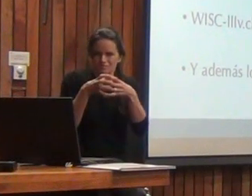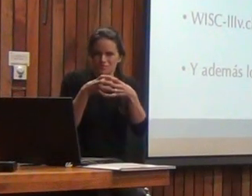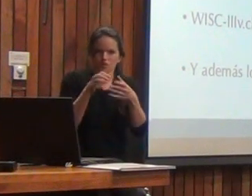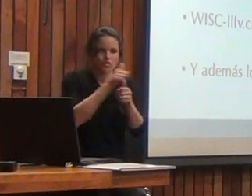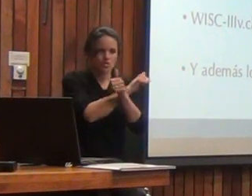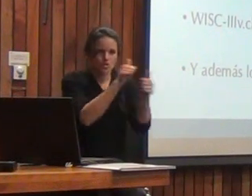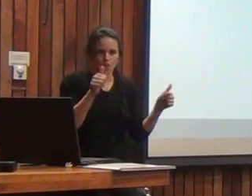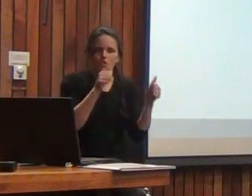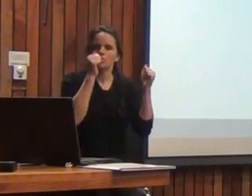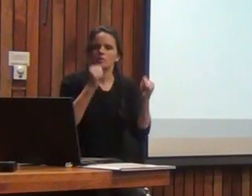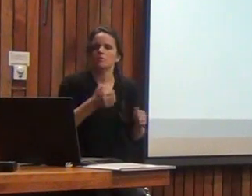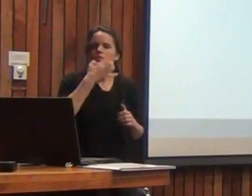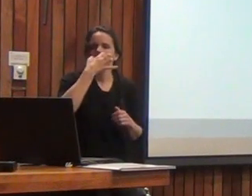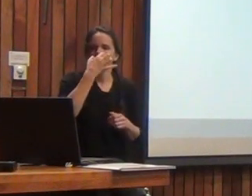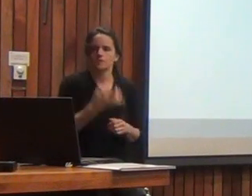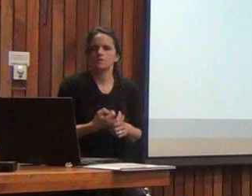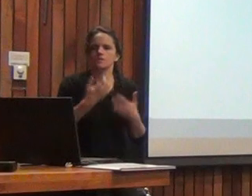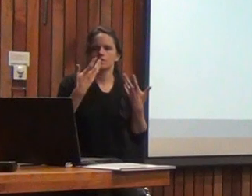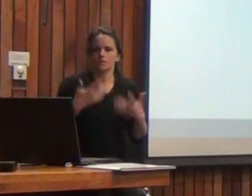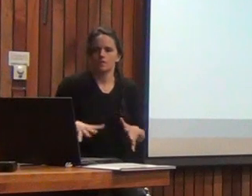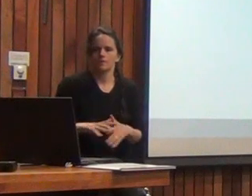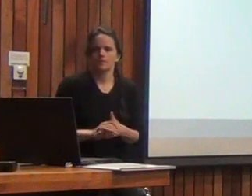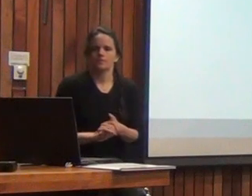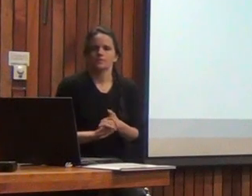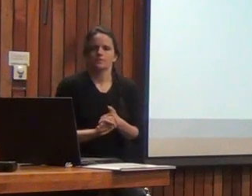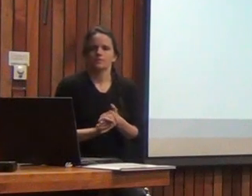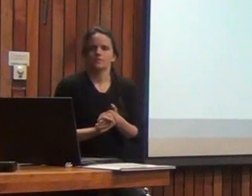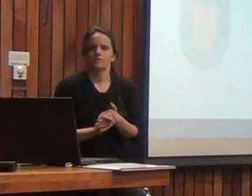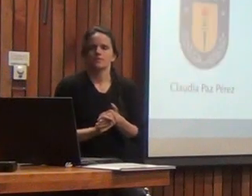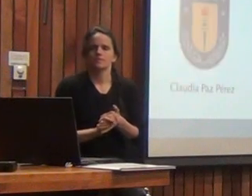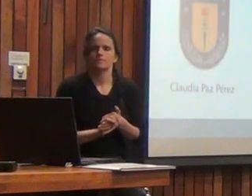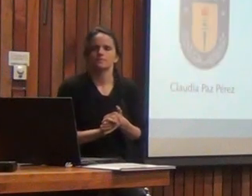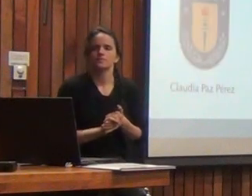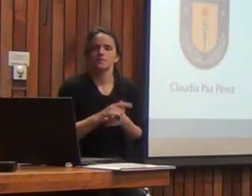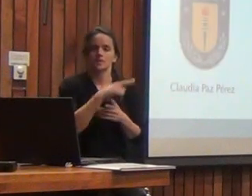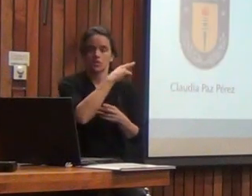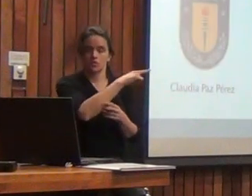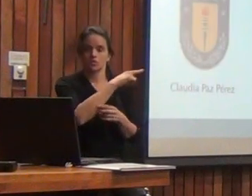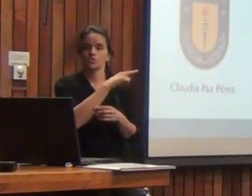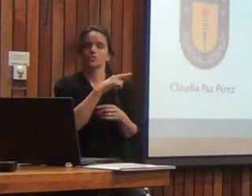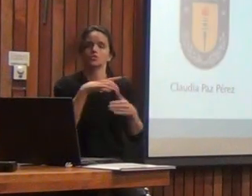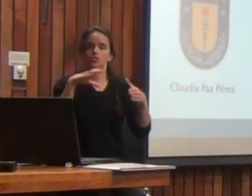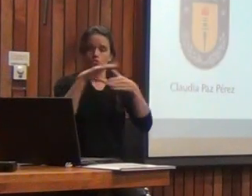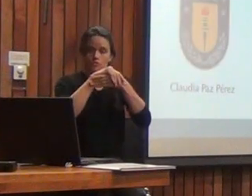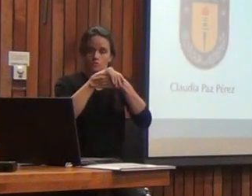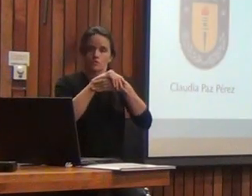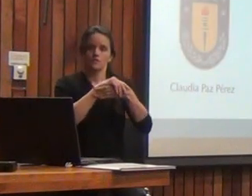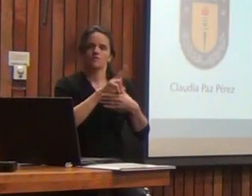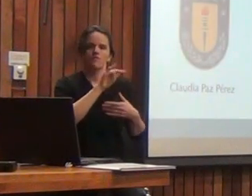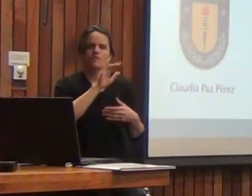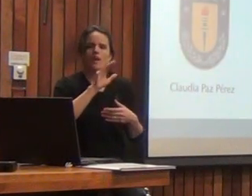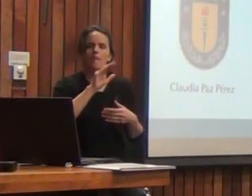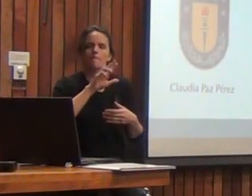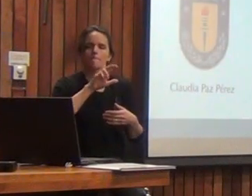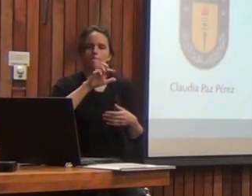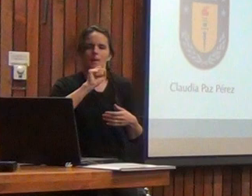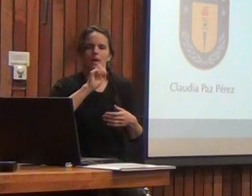podemos decirle chau al WIS y estos son nuestros socios que son Viviana Pérez,